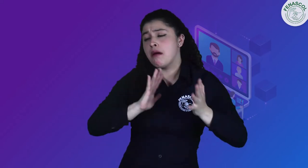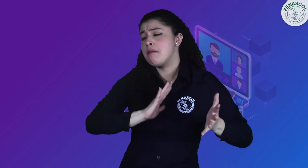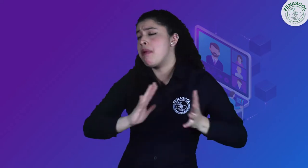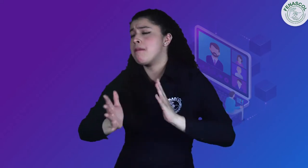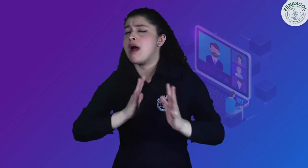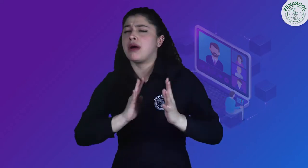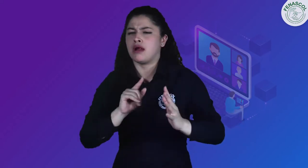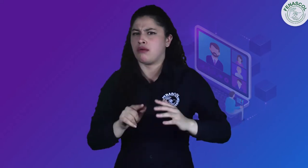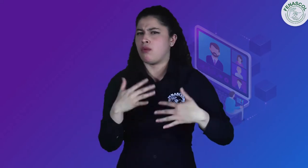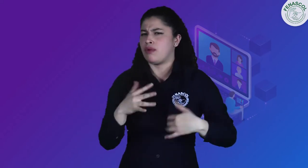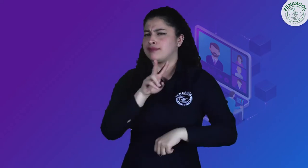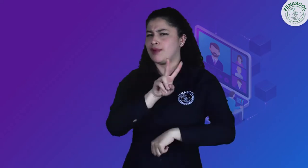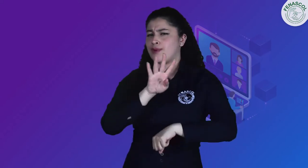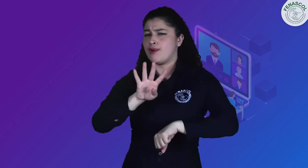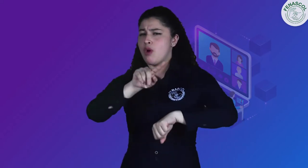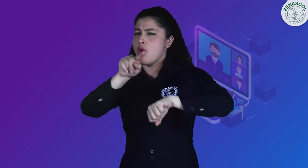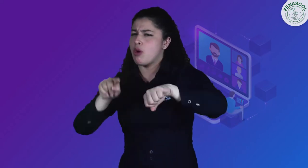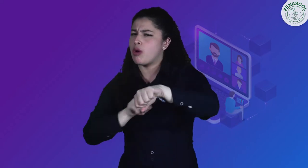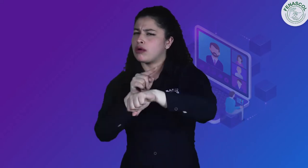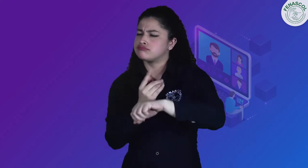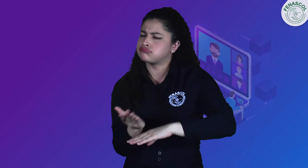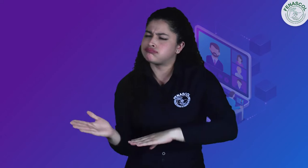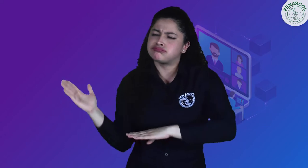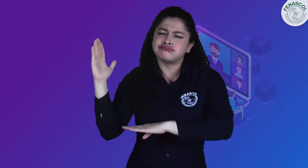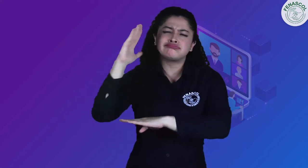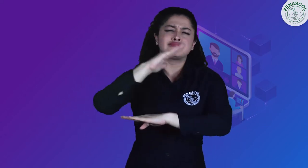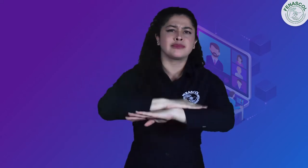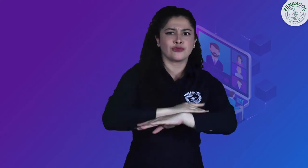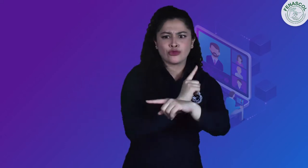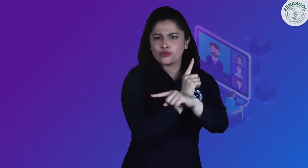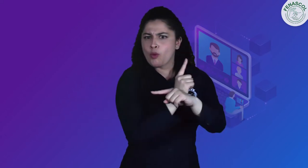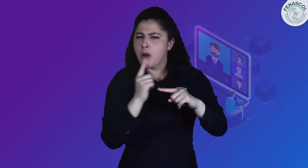comunicarse en su lengua las 24 horas del día durante los 7 días de la semana.